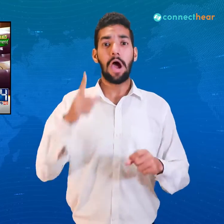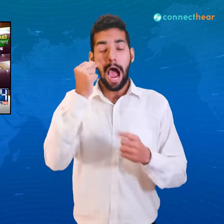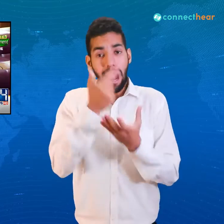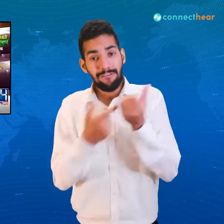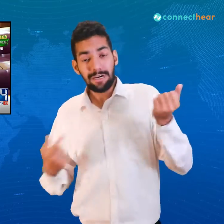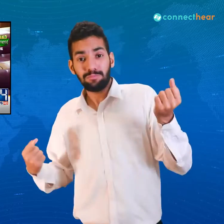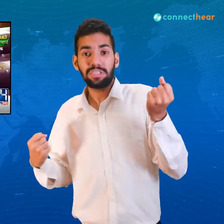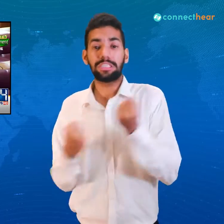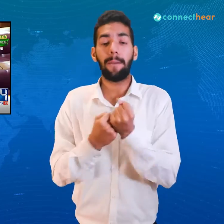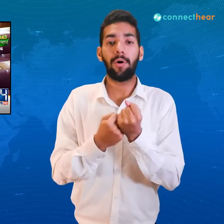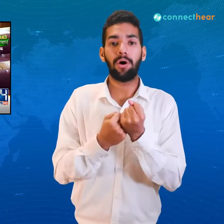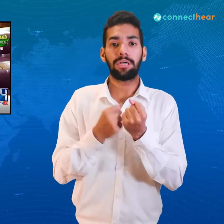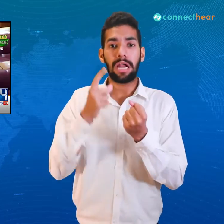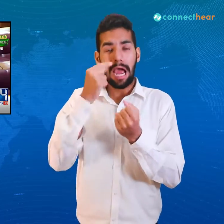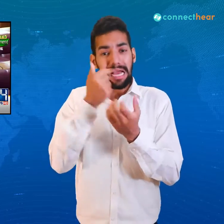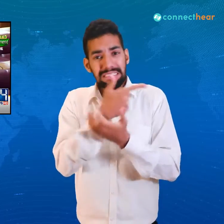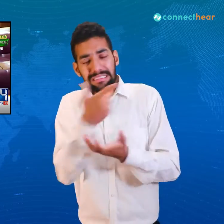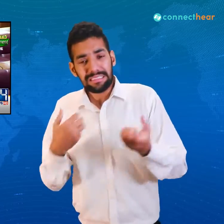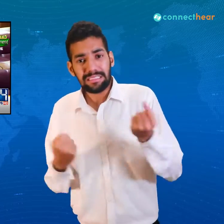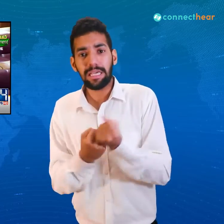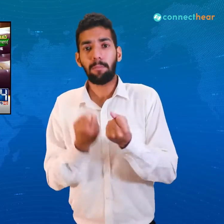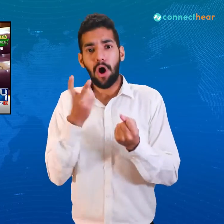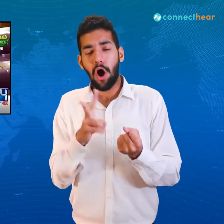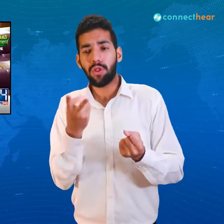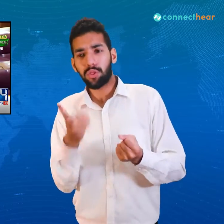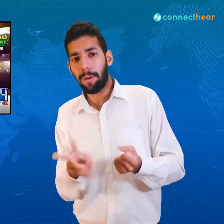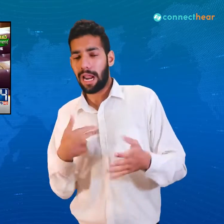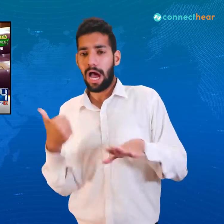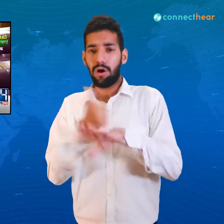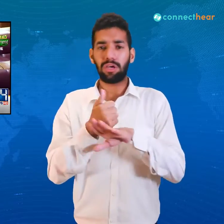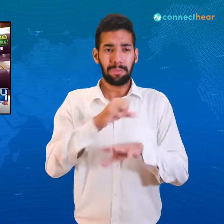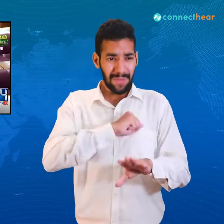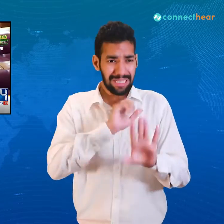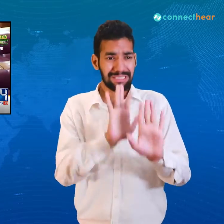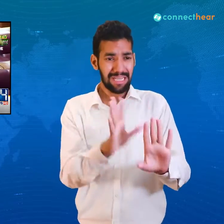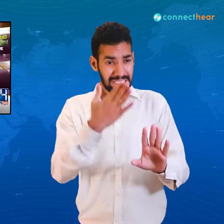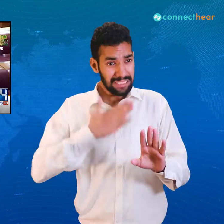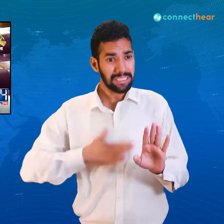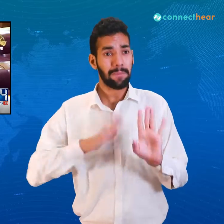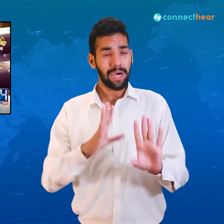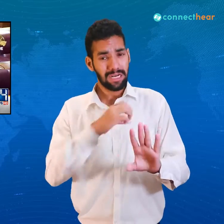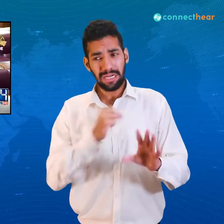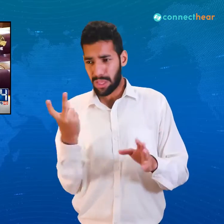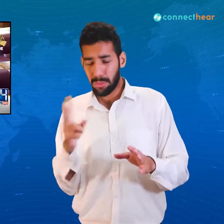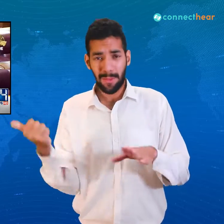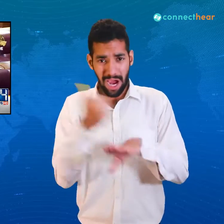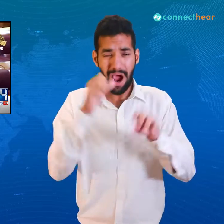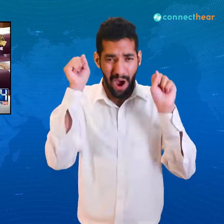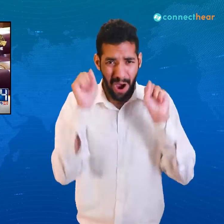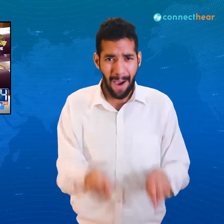عوام کی طاقت سے آئے گا دو تہائی سے آئے گا برداشت کریں تھوڑا سبر کریں برداشت کریں